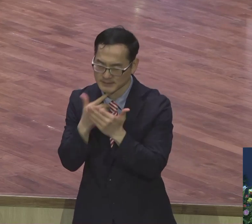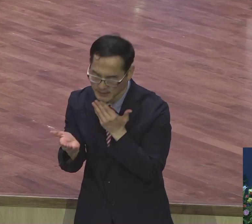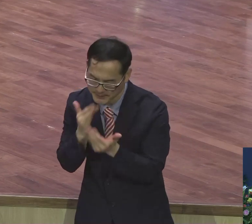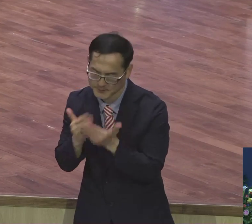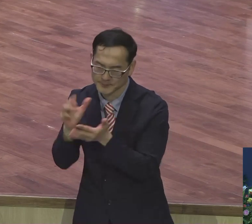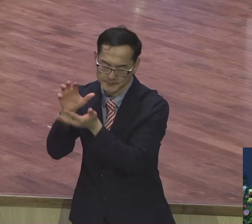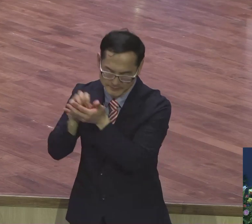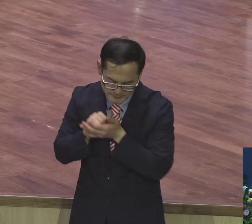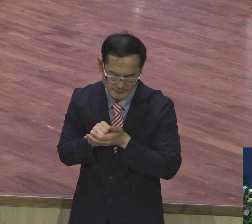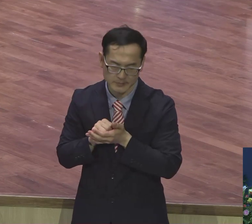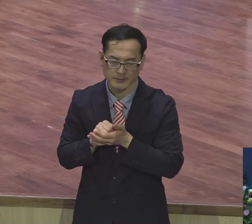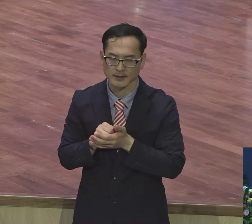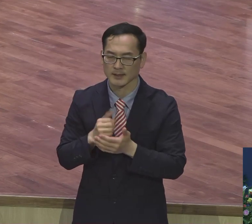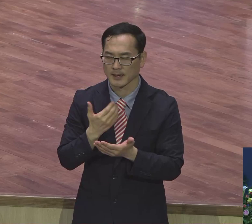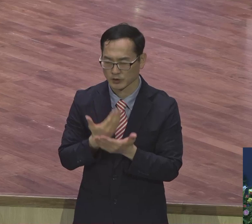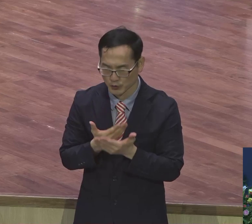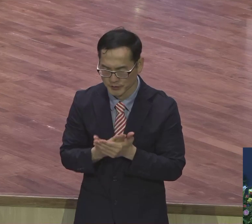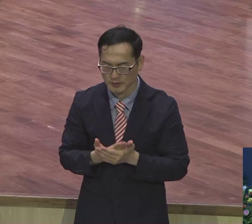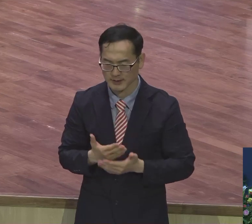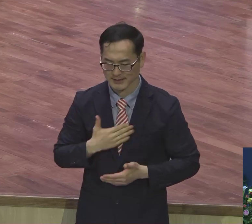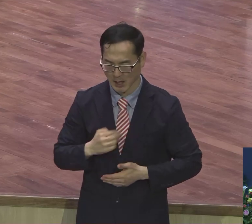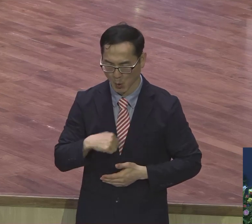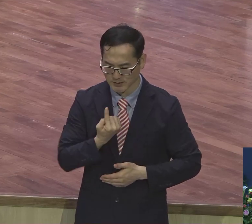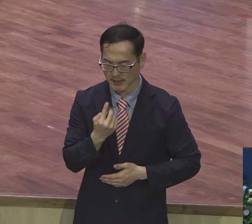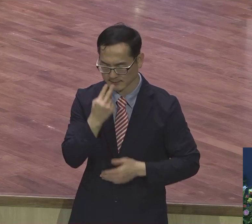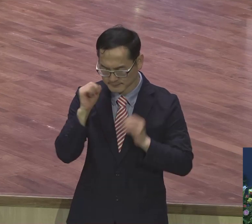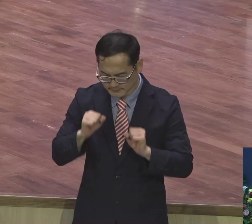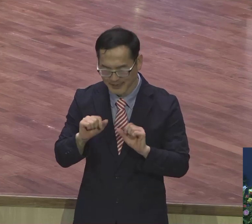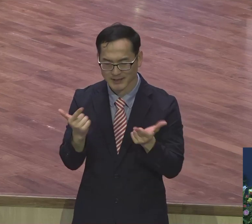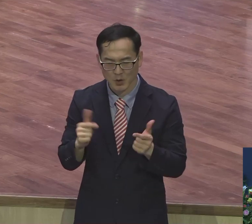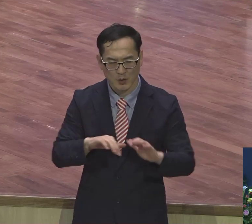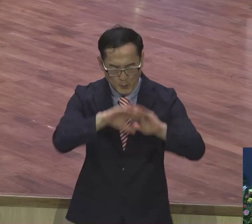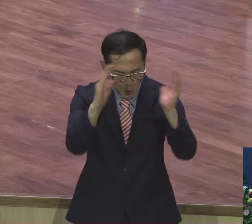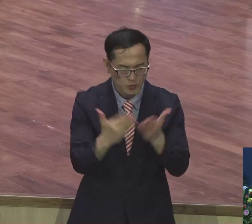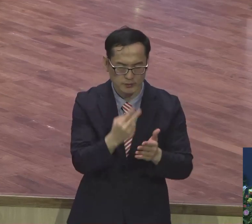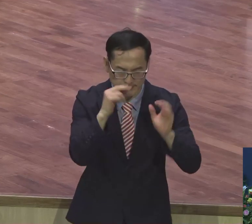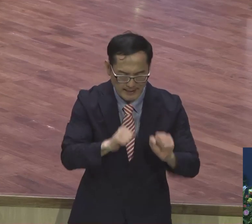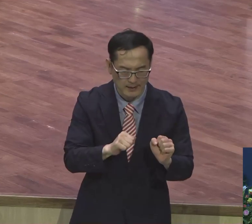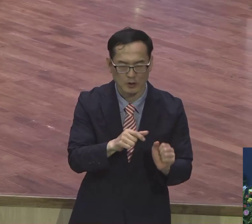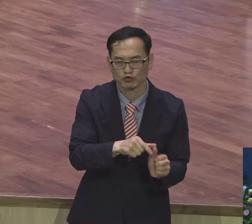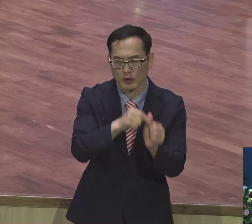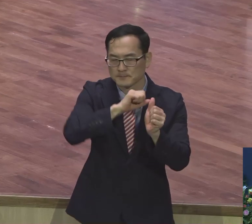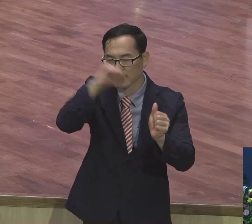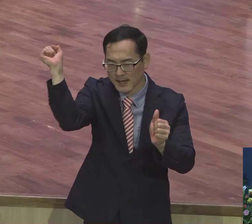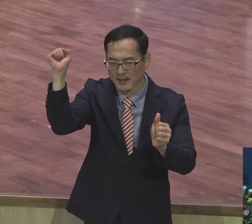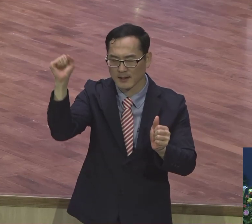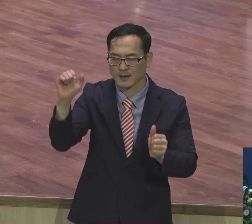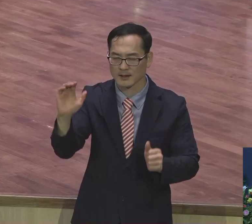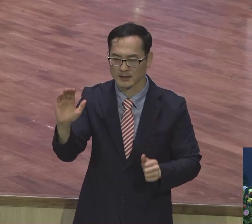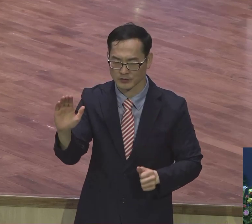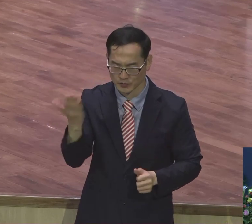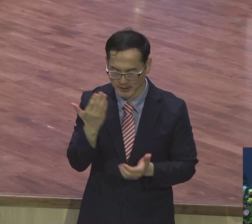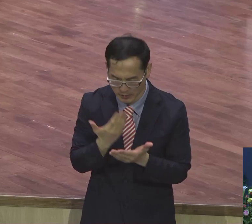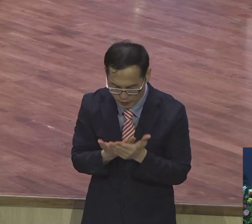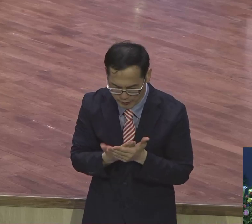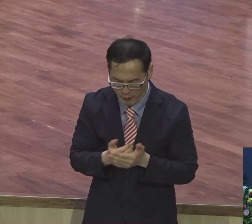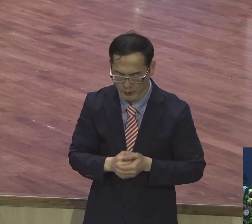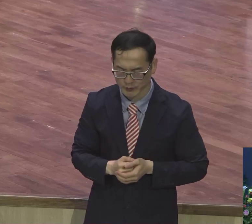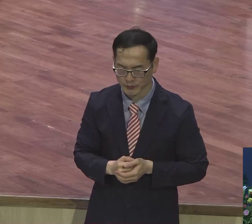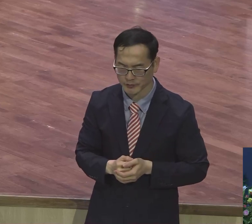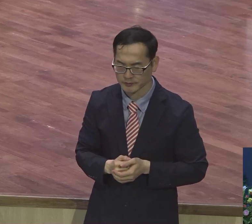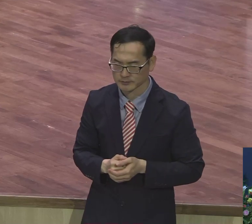주옵사사 나 혼자 사는 것이 아니라 모두가 구원받는 이런 아름다운 마음을 가지고 참으로 하나님 앞에서 이